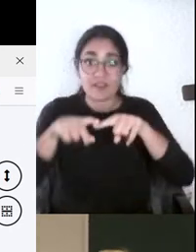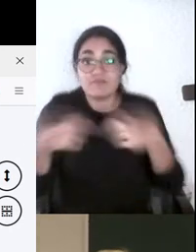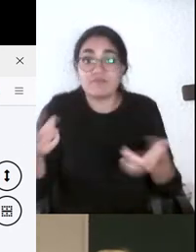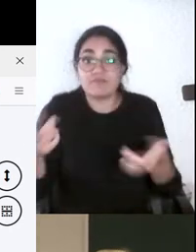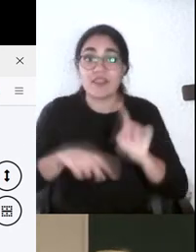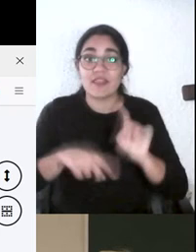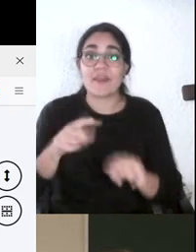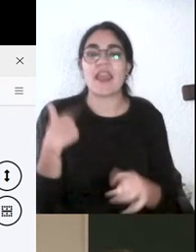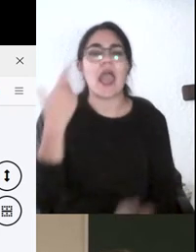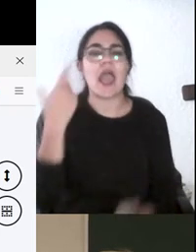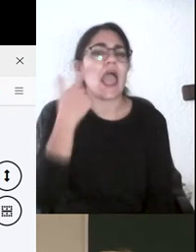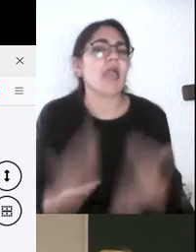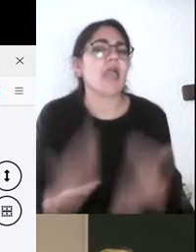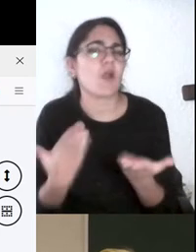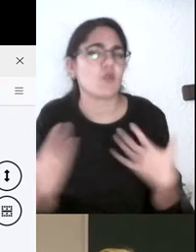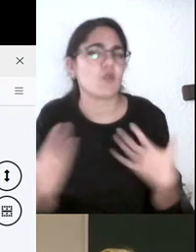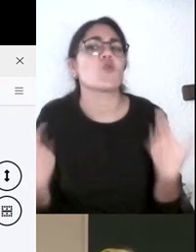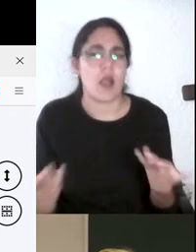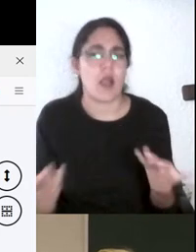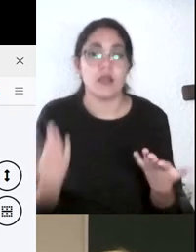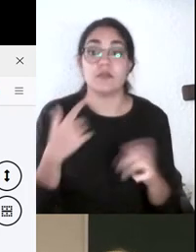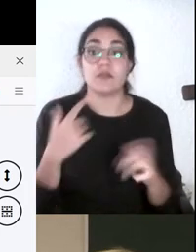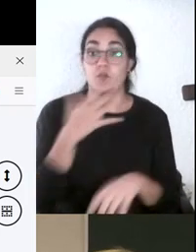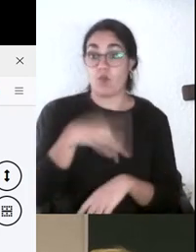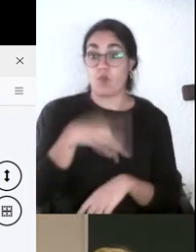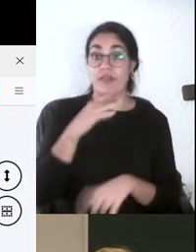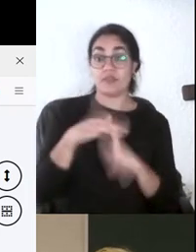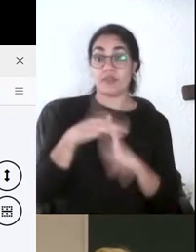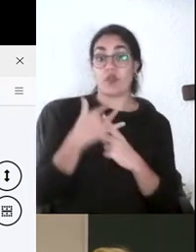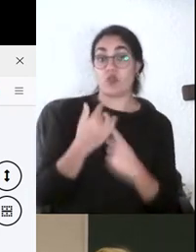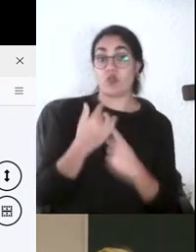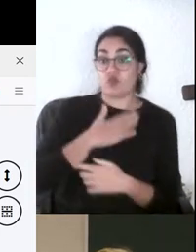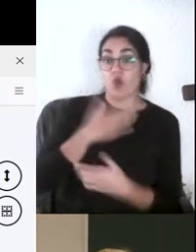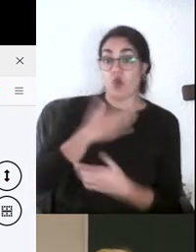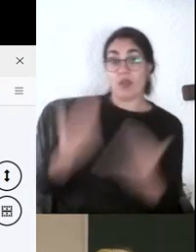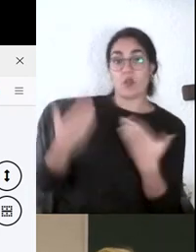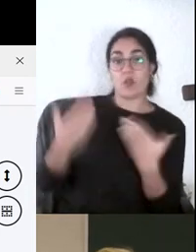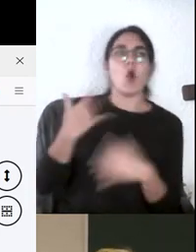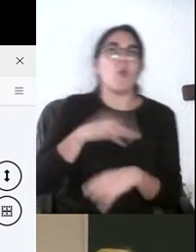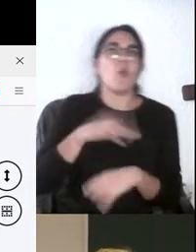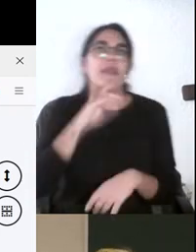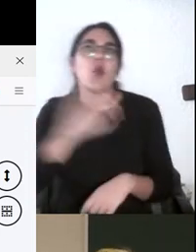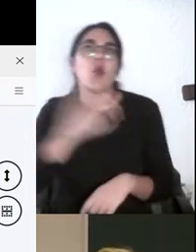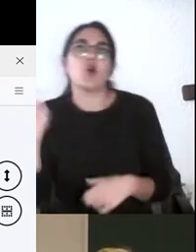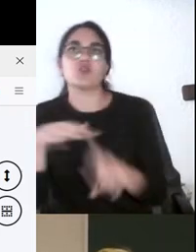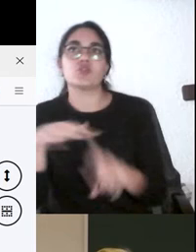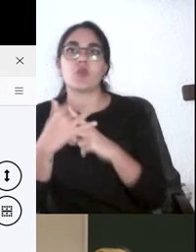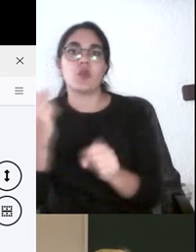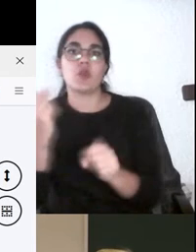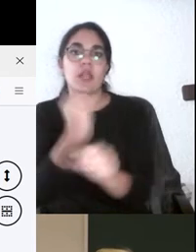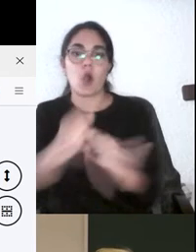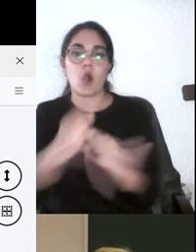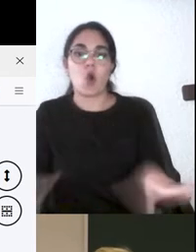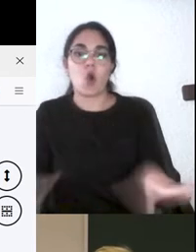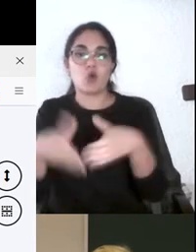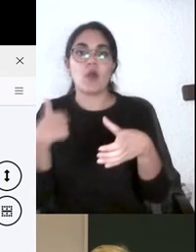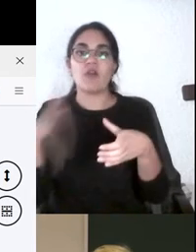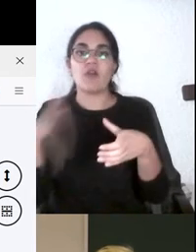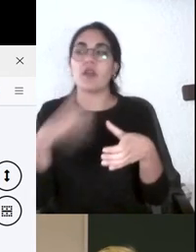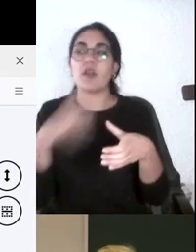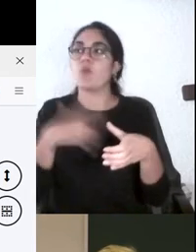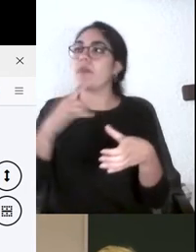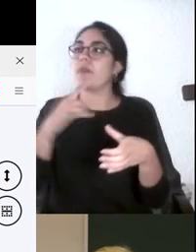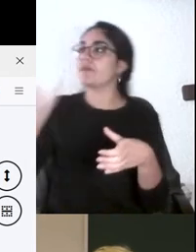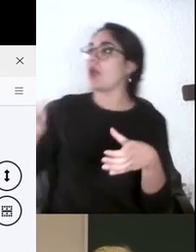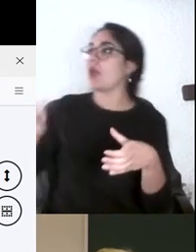en unos momentos tenemos que evaluar nosotros en otros puede ser un trabajo compartido y las presentaciones suelo invitar a dos o tres profesores